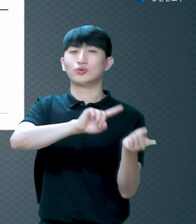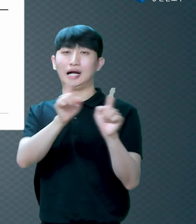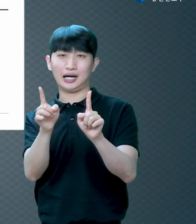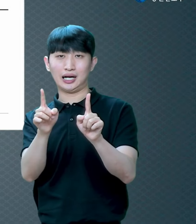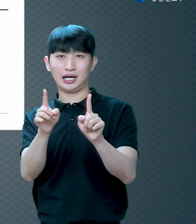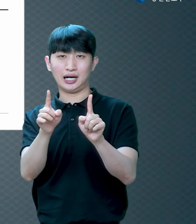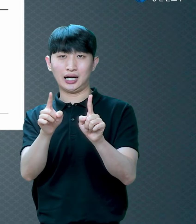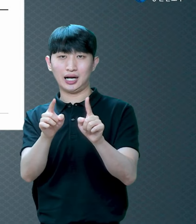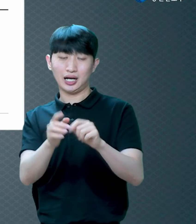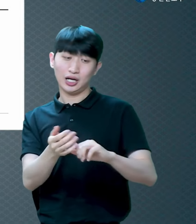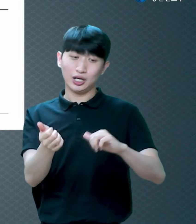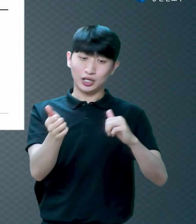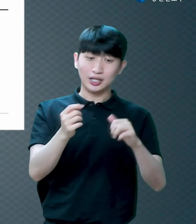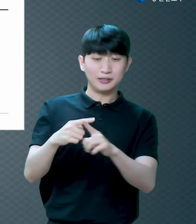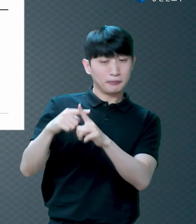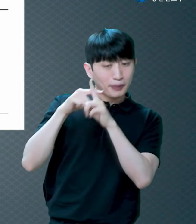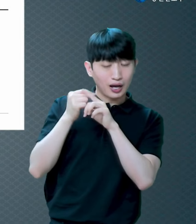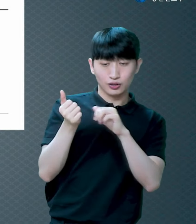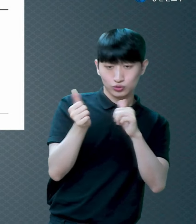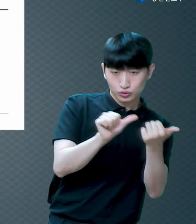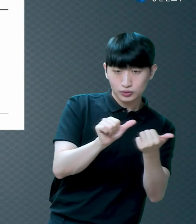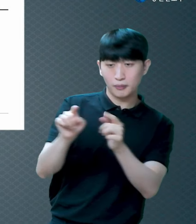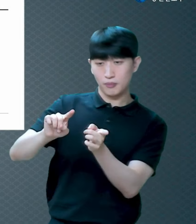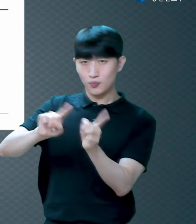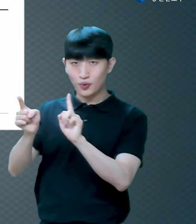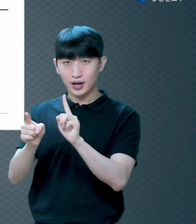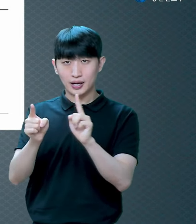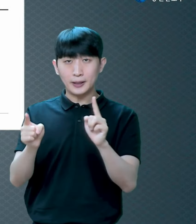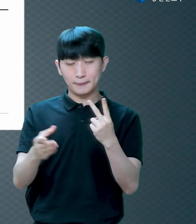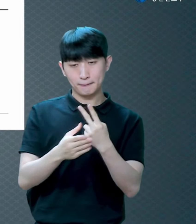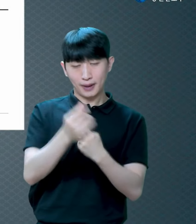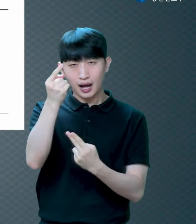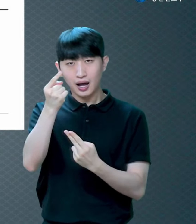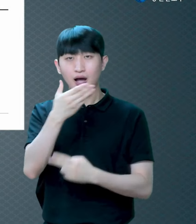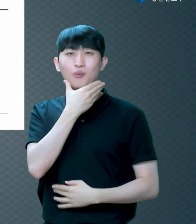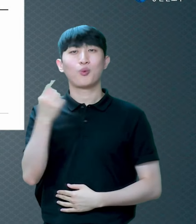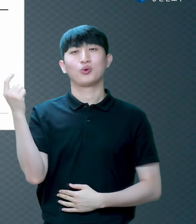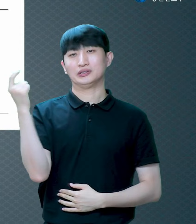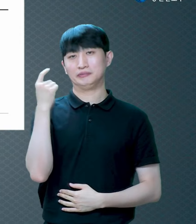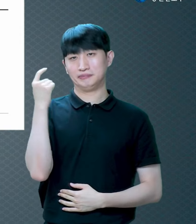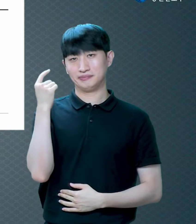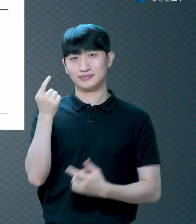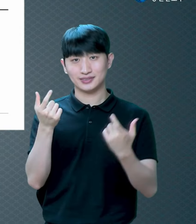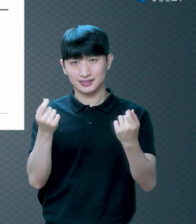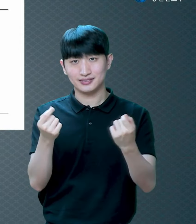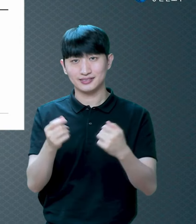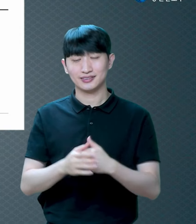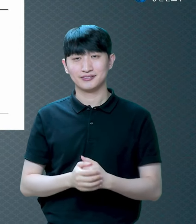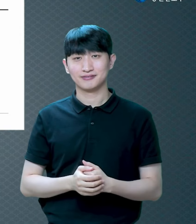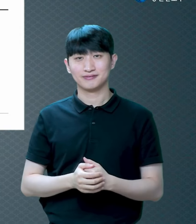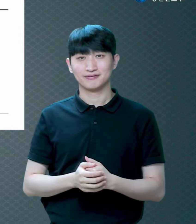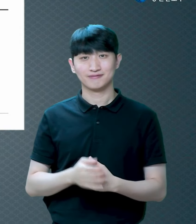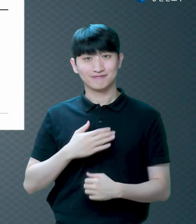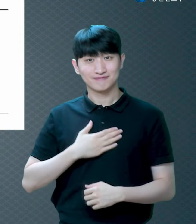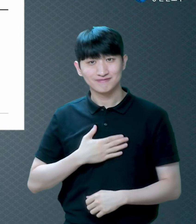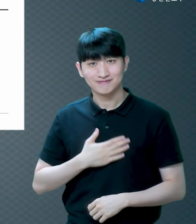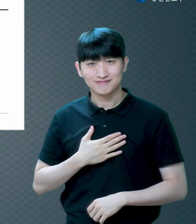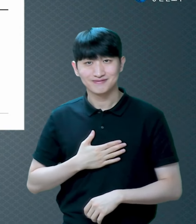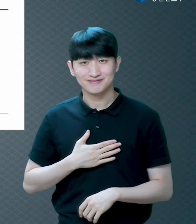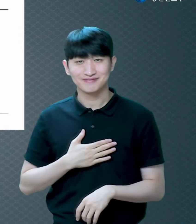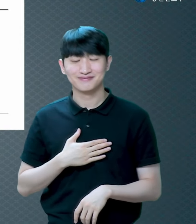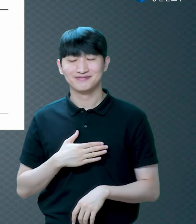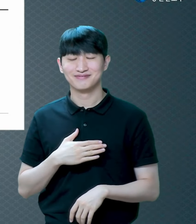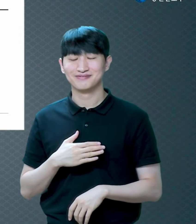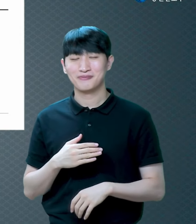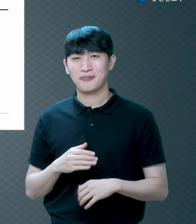보금 이렇게 말한다는 거예요 이해 되시나요 이거보다 더 쉽게